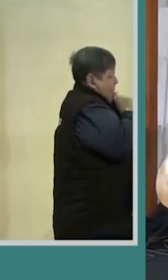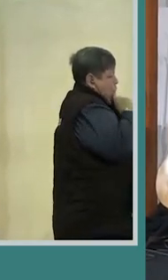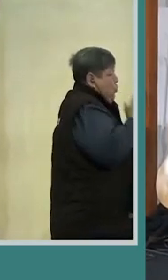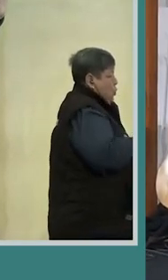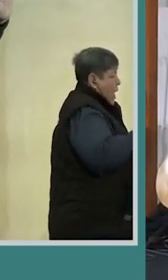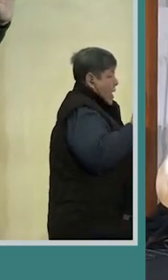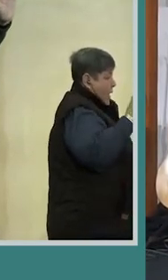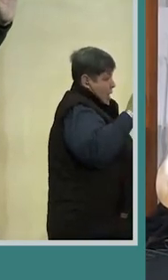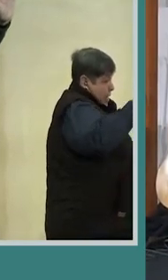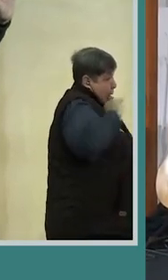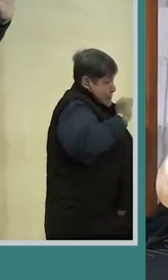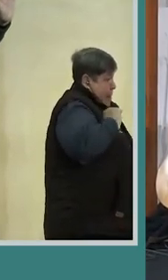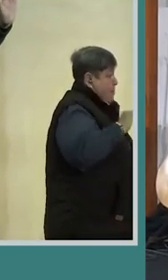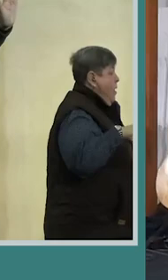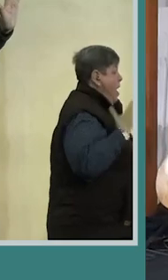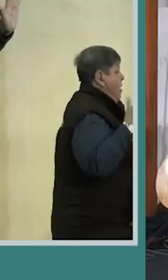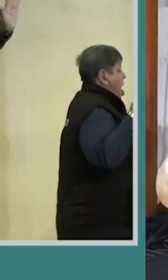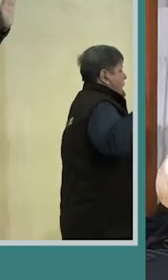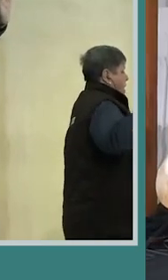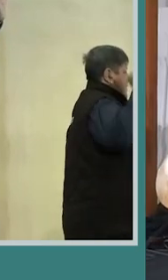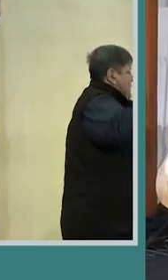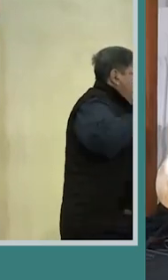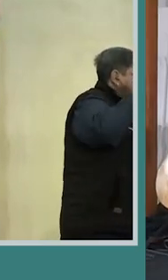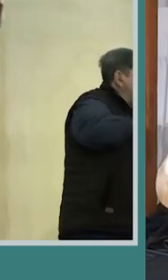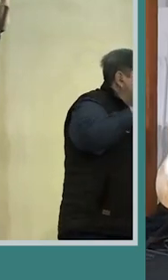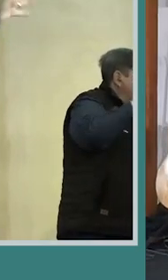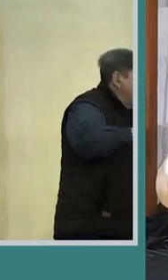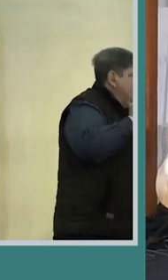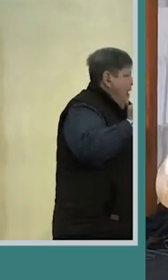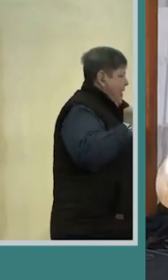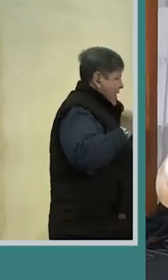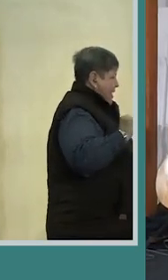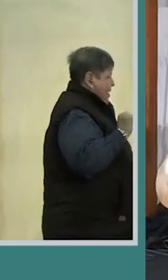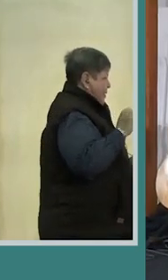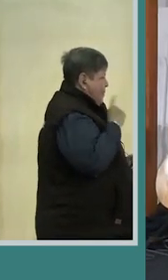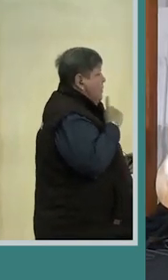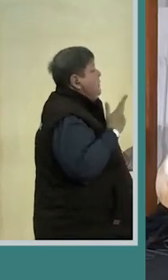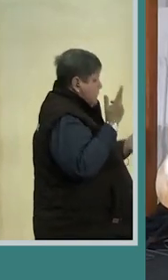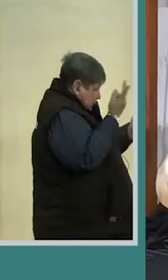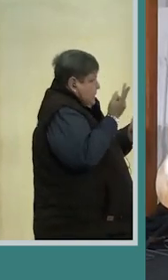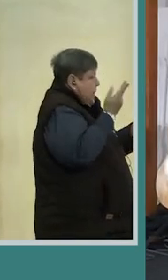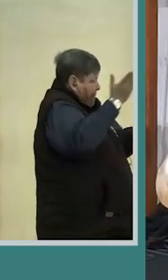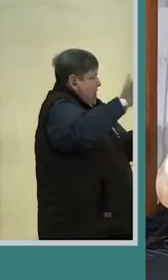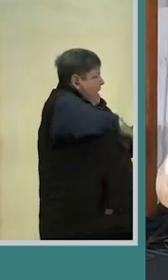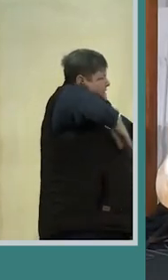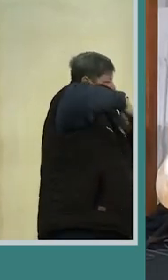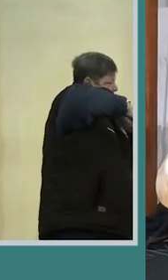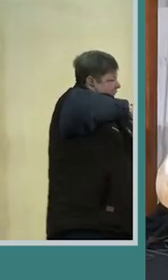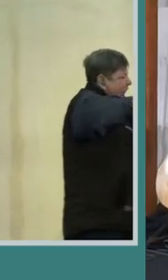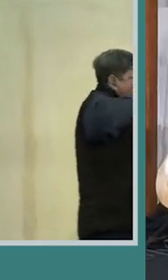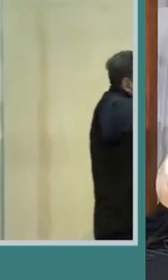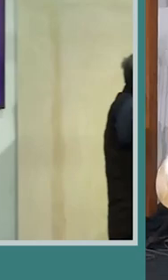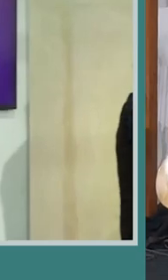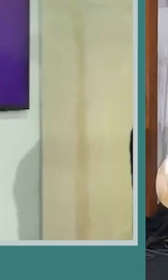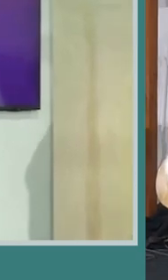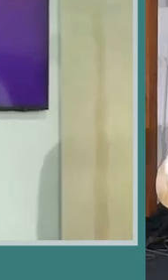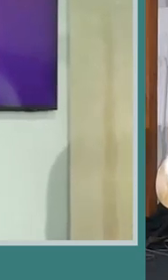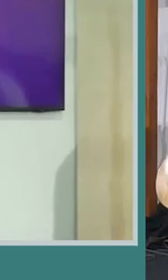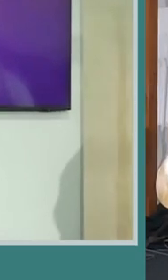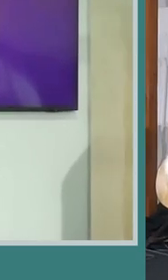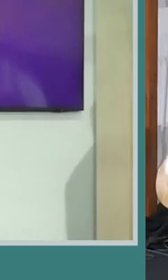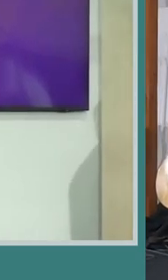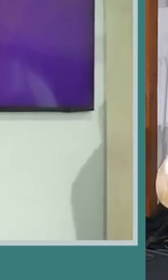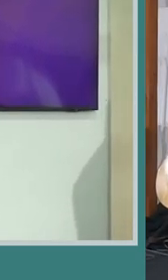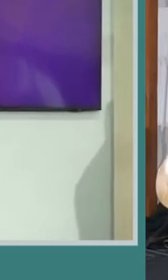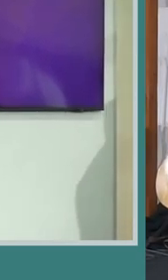genoeg wanneer jy hulp bied. Maar die rest van die tyd ken niemand jou naam nie. van julle was al in so'n positie. En dis precies waar Jefta was. Die groot ding